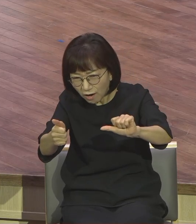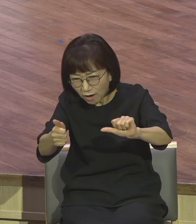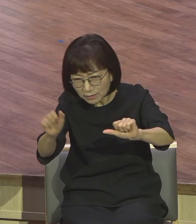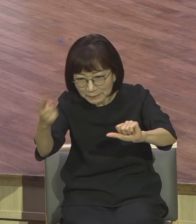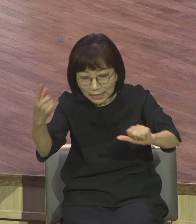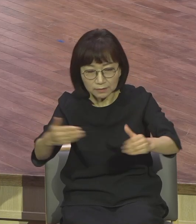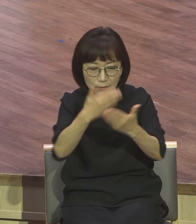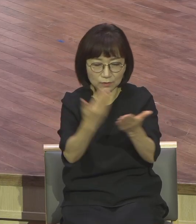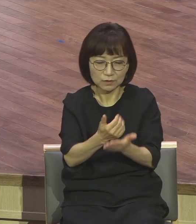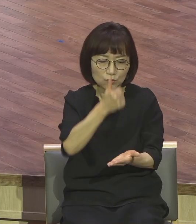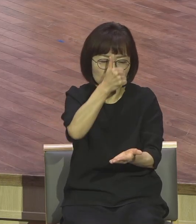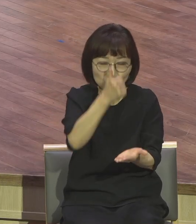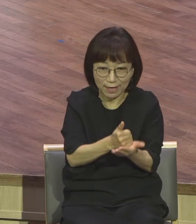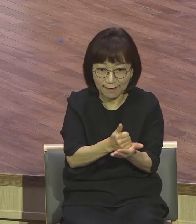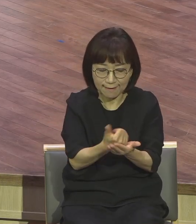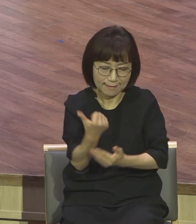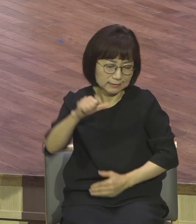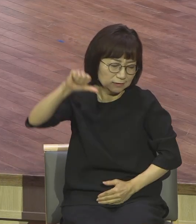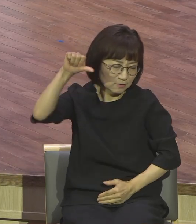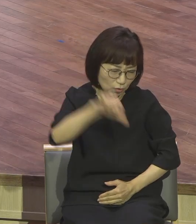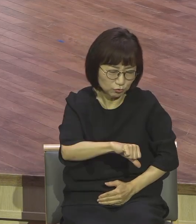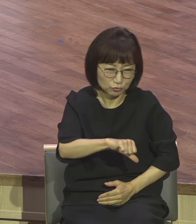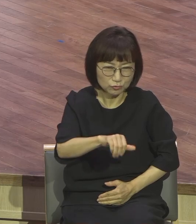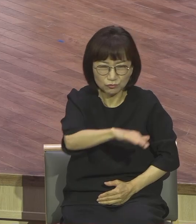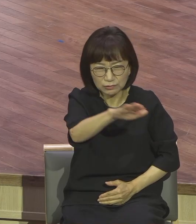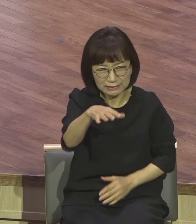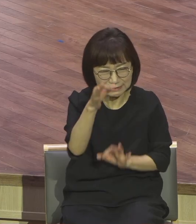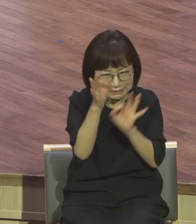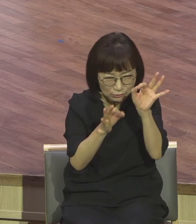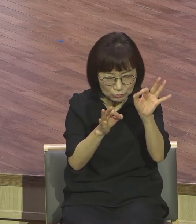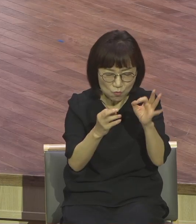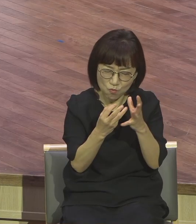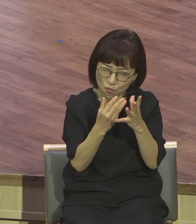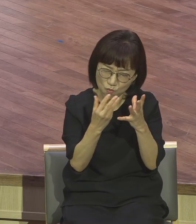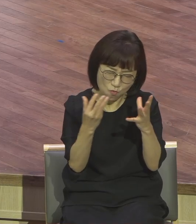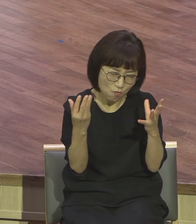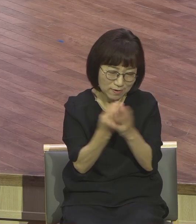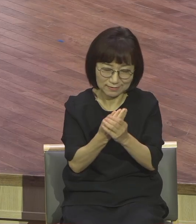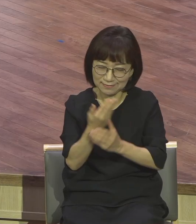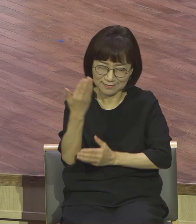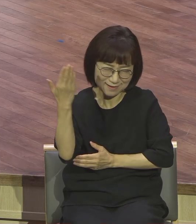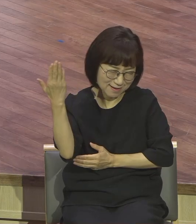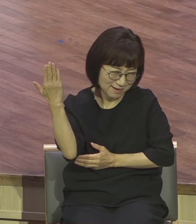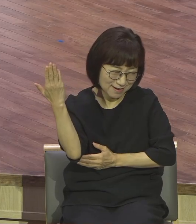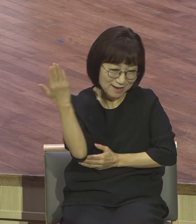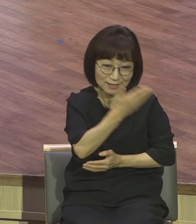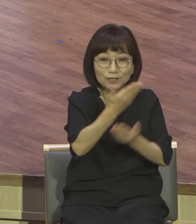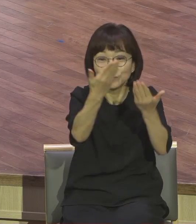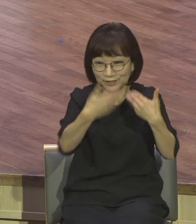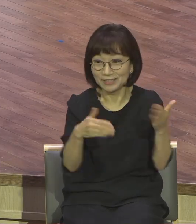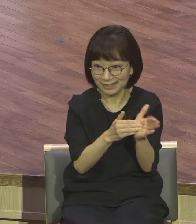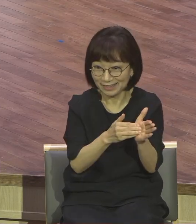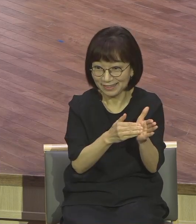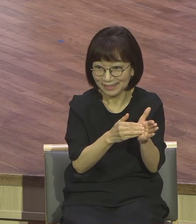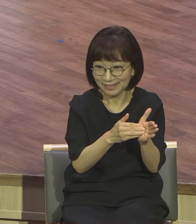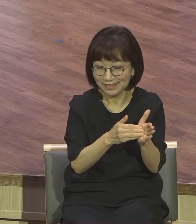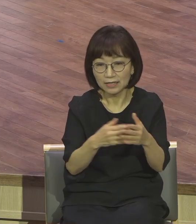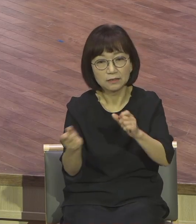인간의 모든 흠을 완벽하게 씻어주시고 부활하셨다. 부활하셨다.